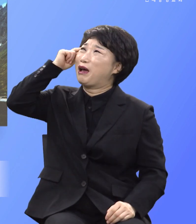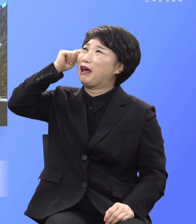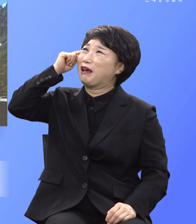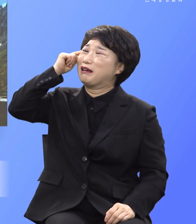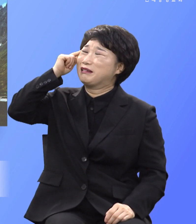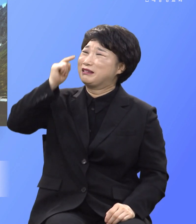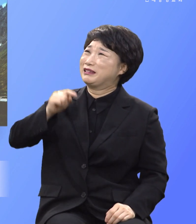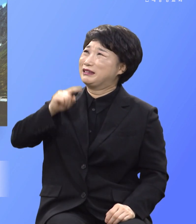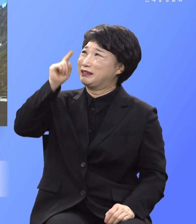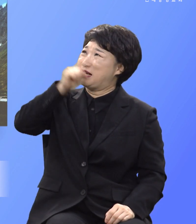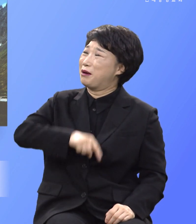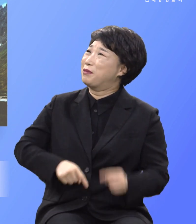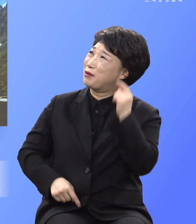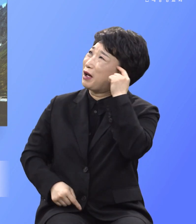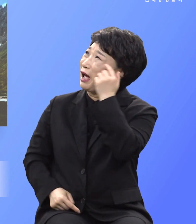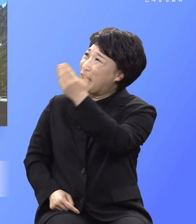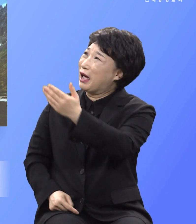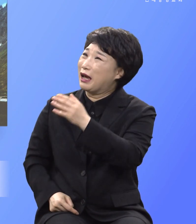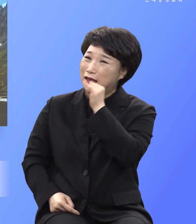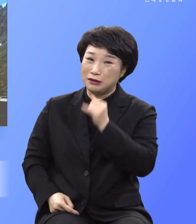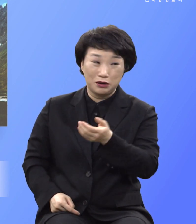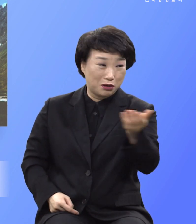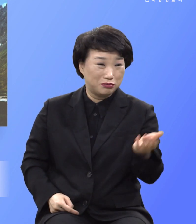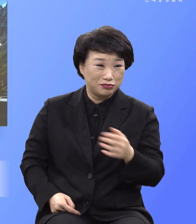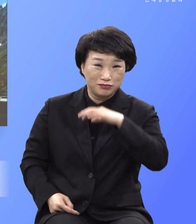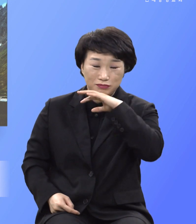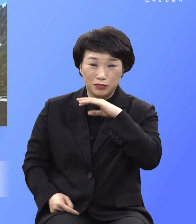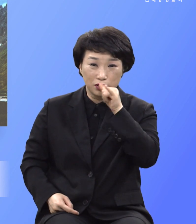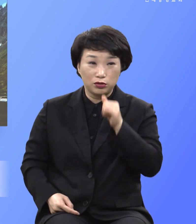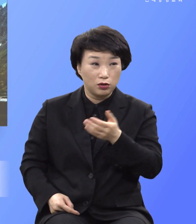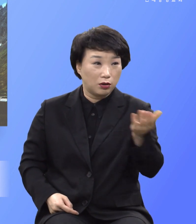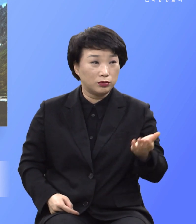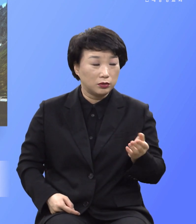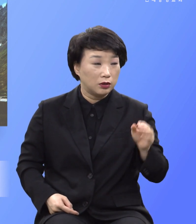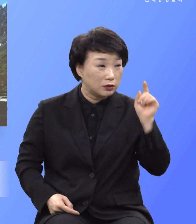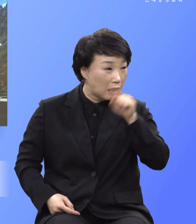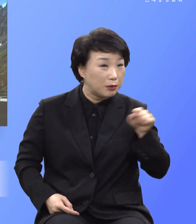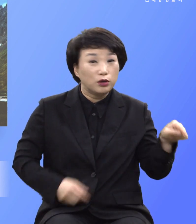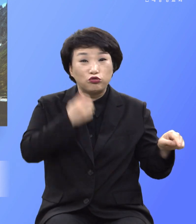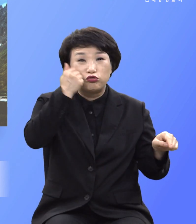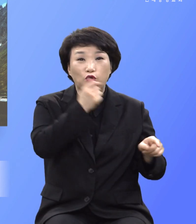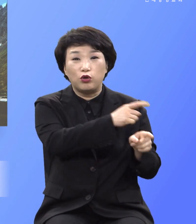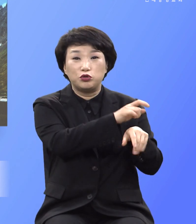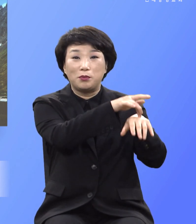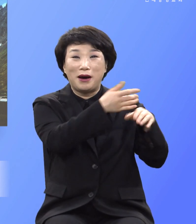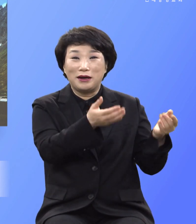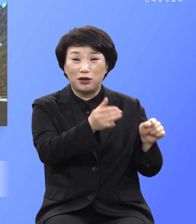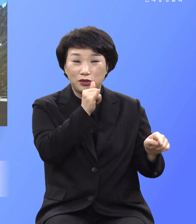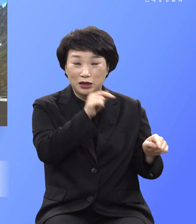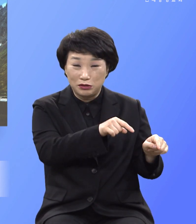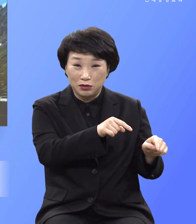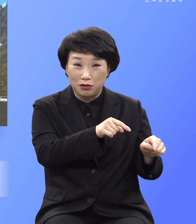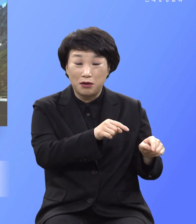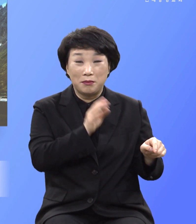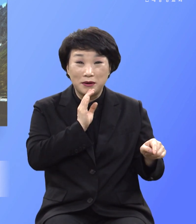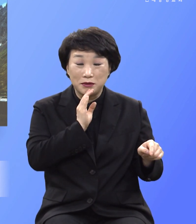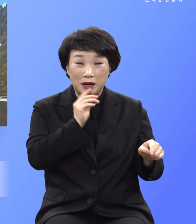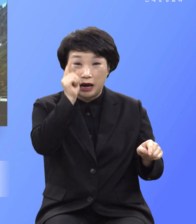냉정하십니까 무종한 놈은 마귀 역사요 냉정한 놈은 마귀 역사요 우리에게